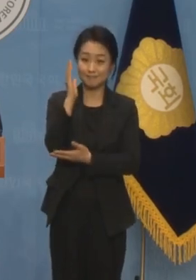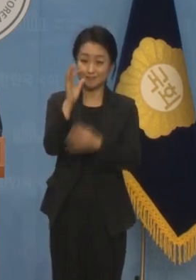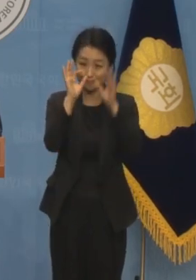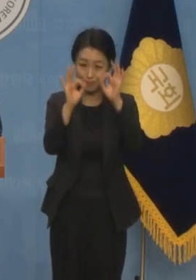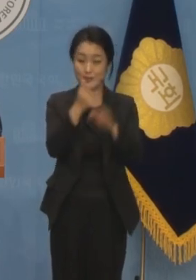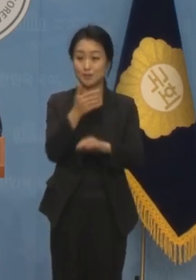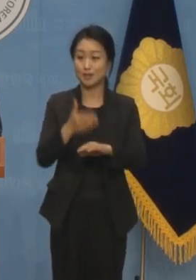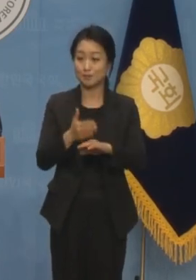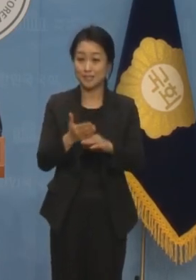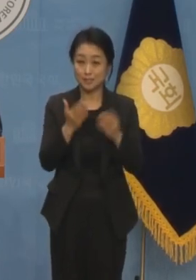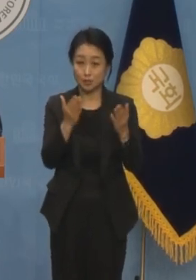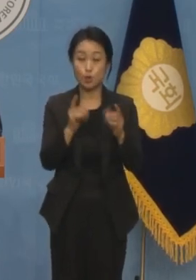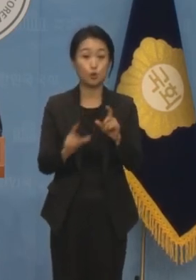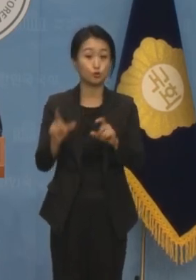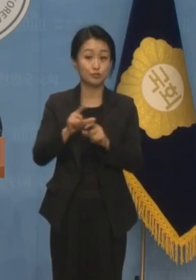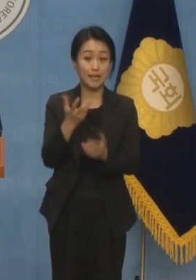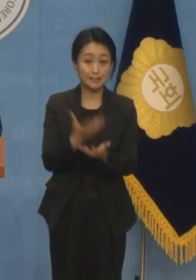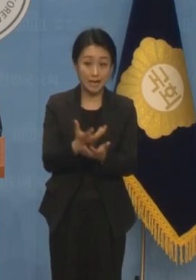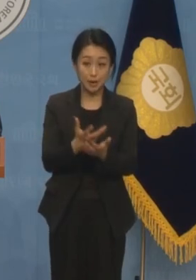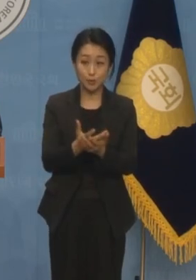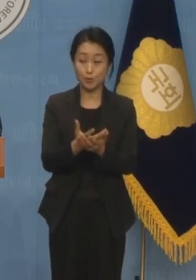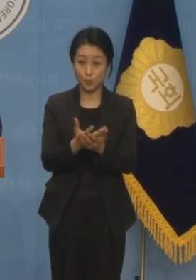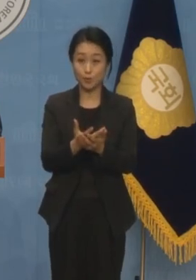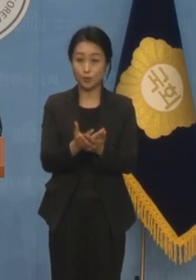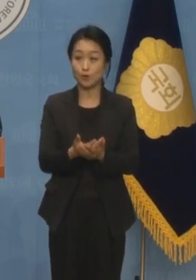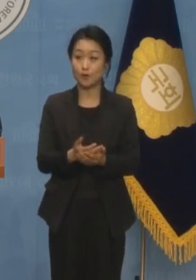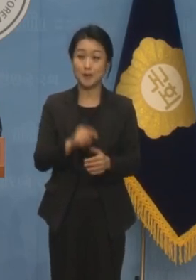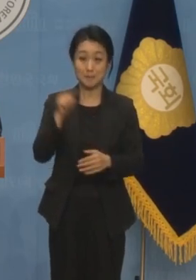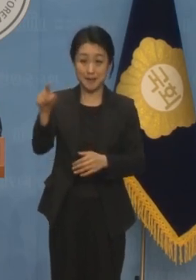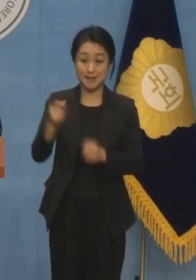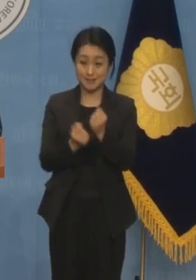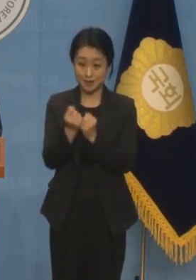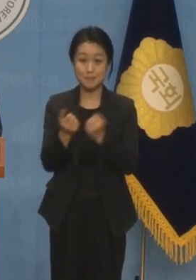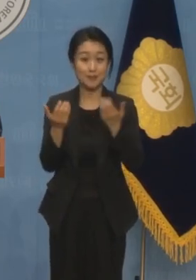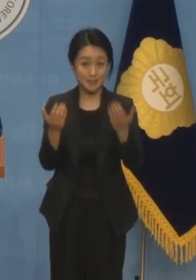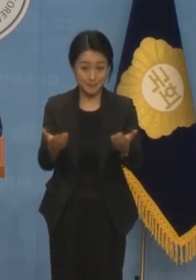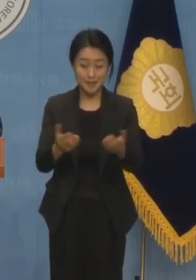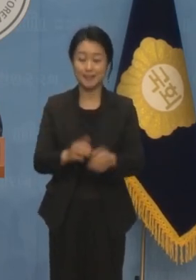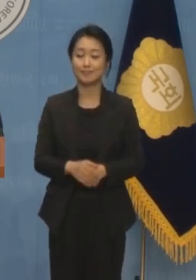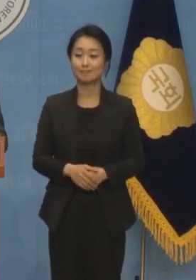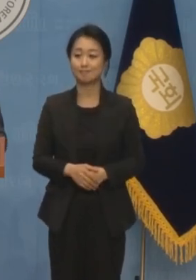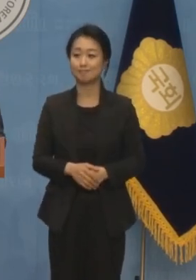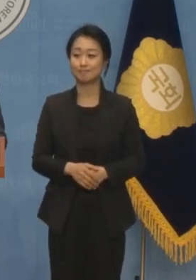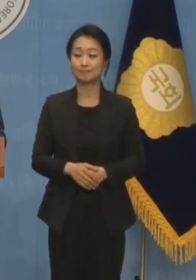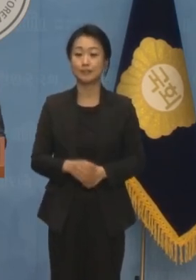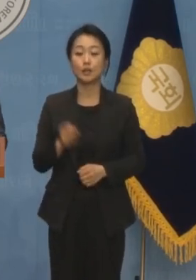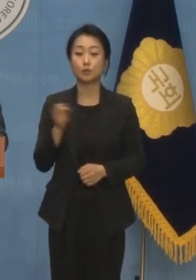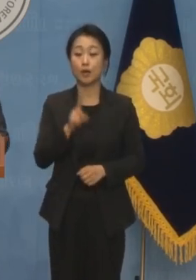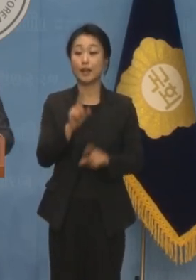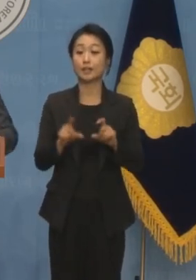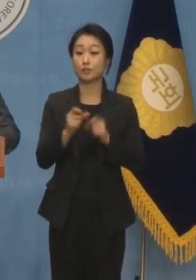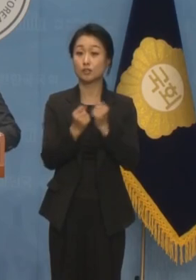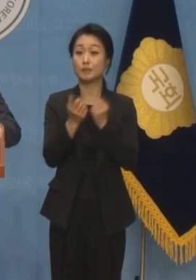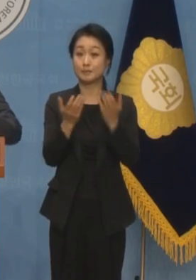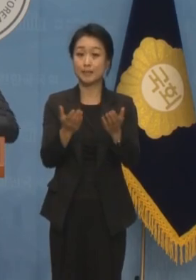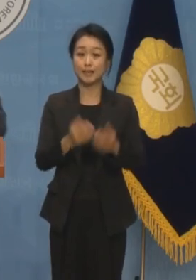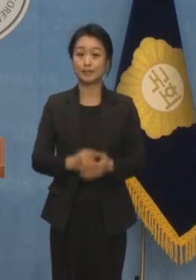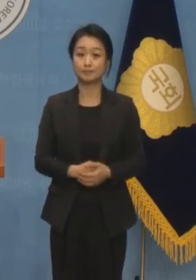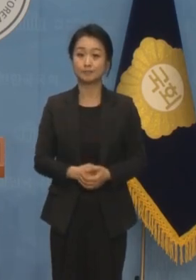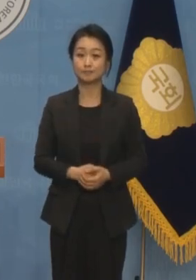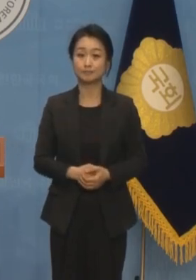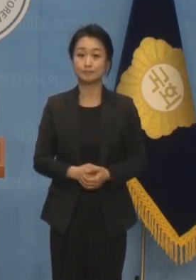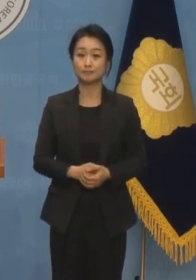추가적인 관련 자료는 저희 보좌진 통해서 상시 제공하겠습니다. 마지막으로 하나만 더 말씀드리도록 하겠습니다.